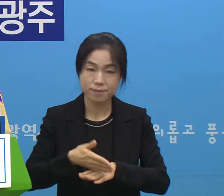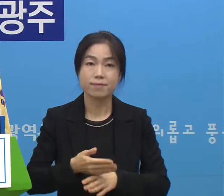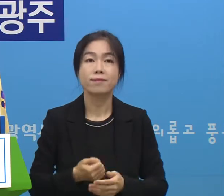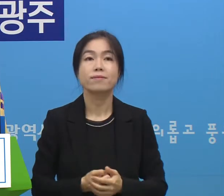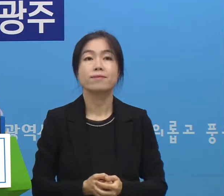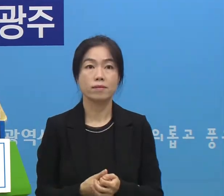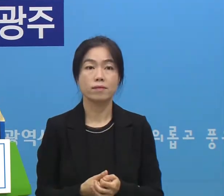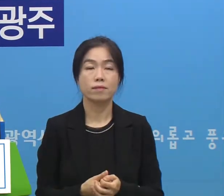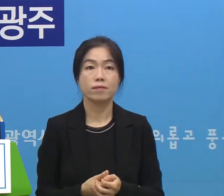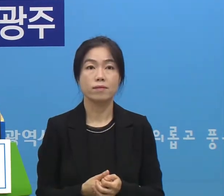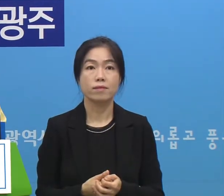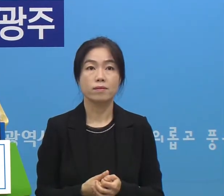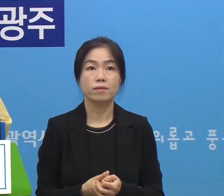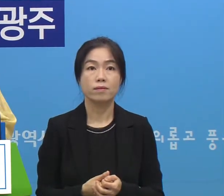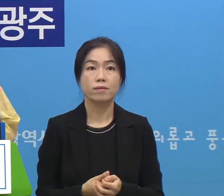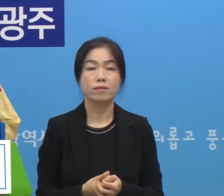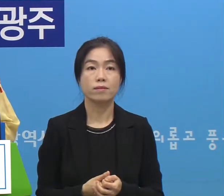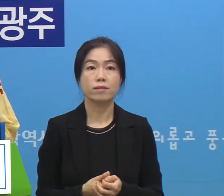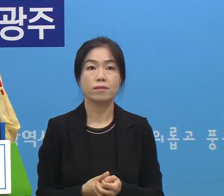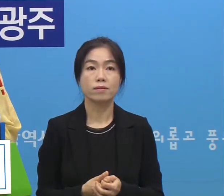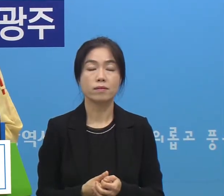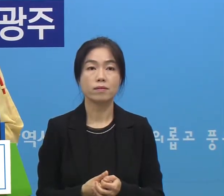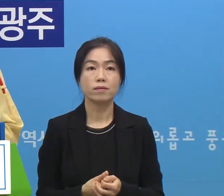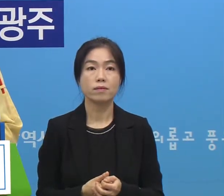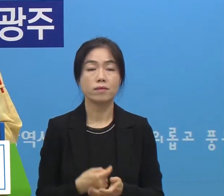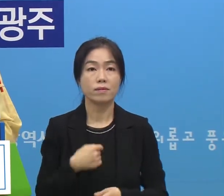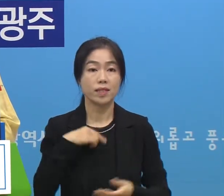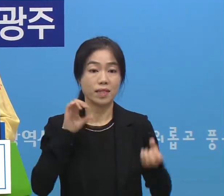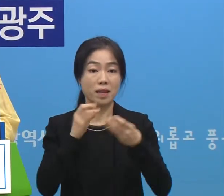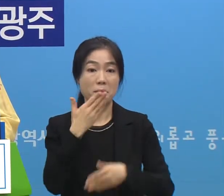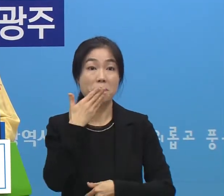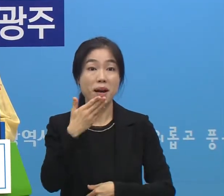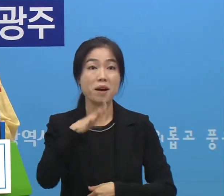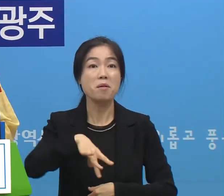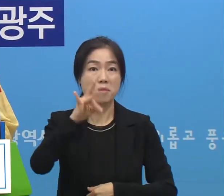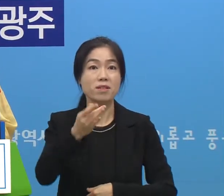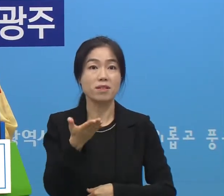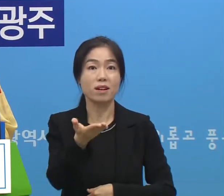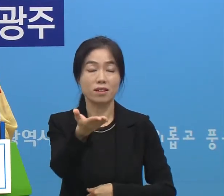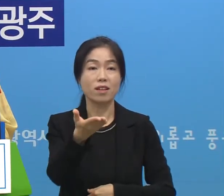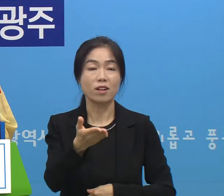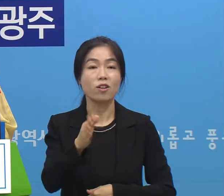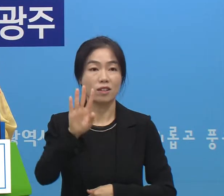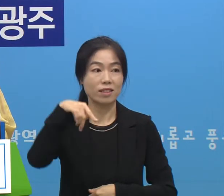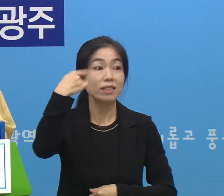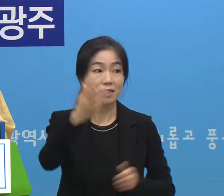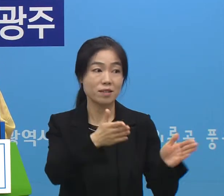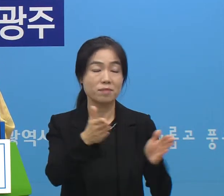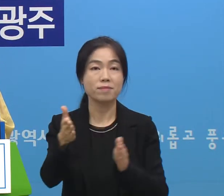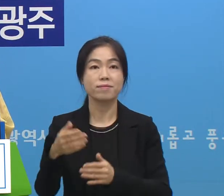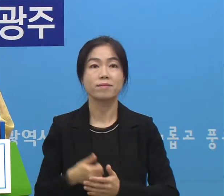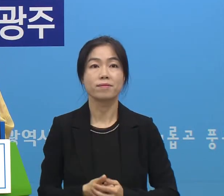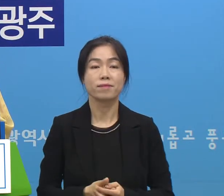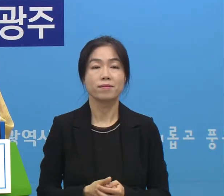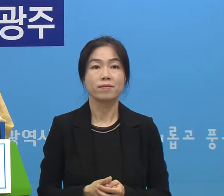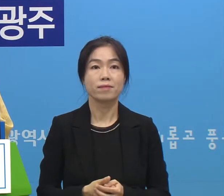기졸장입니다 제가 답변 가능한 것은 먼저 하고 우리 박형욱 장님 이어서 하도록 하겠습니다